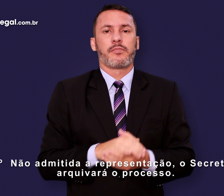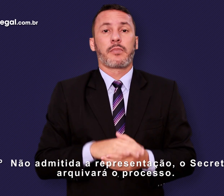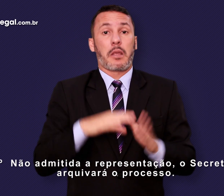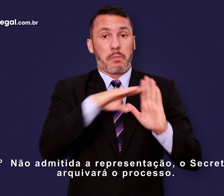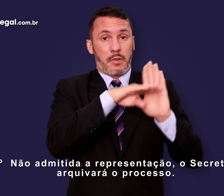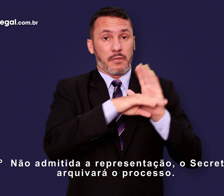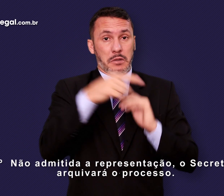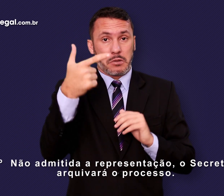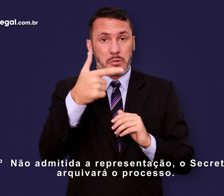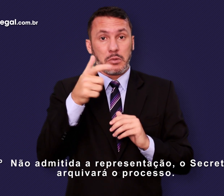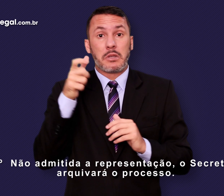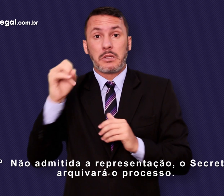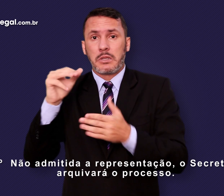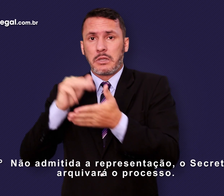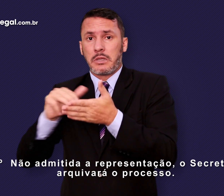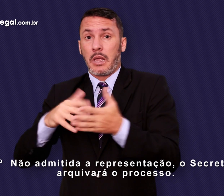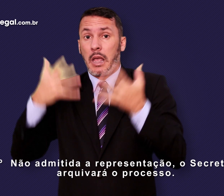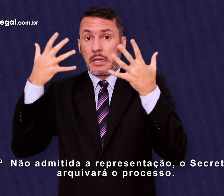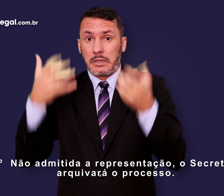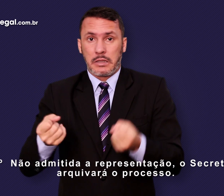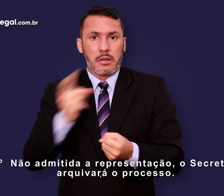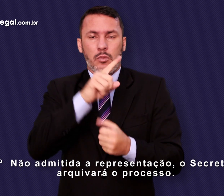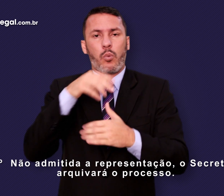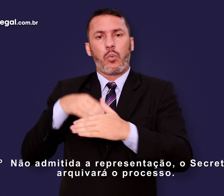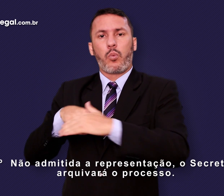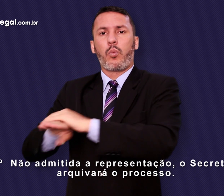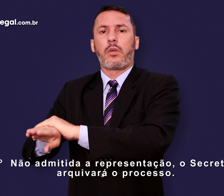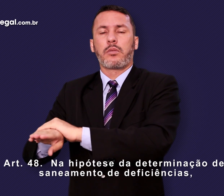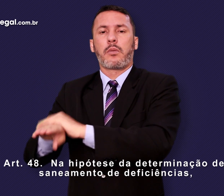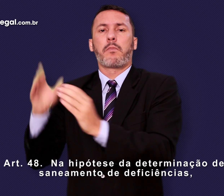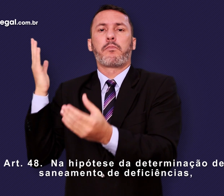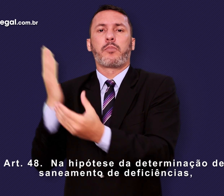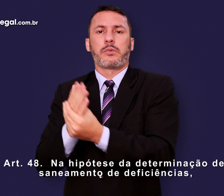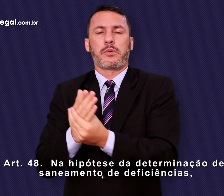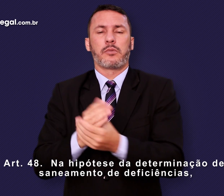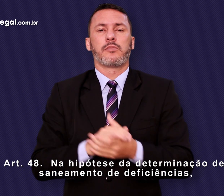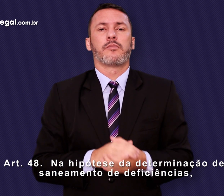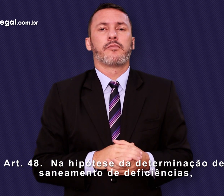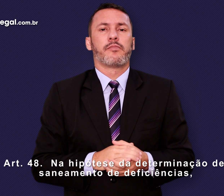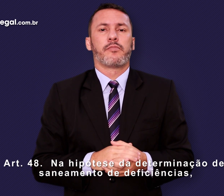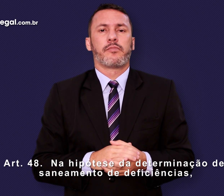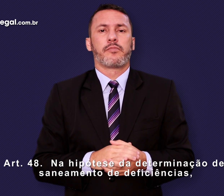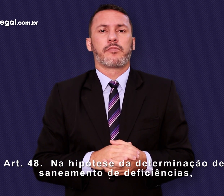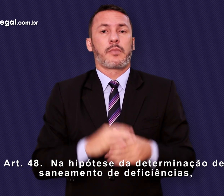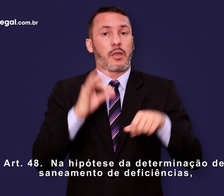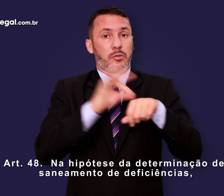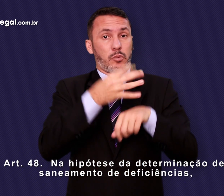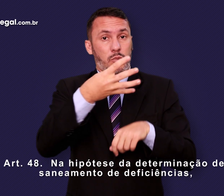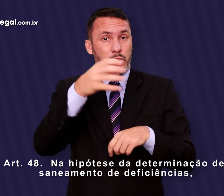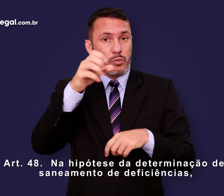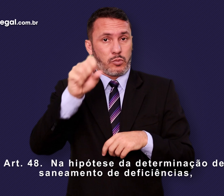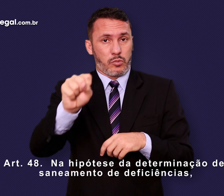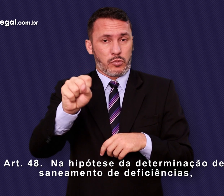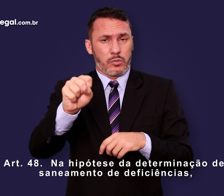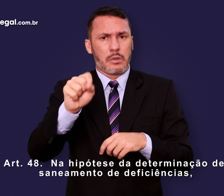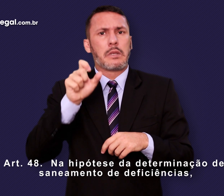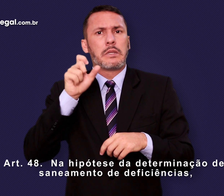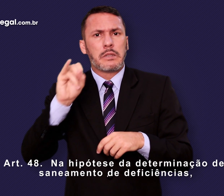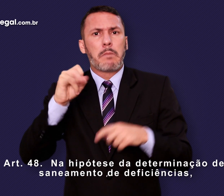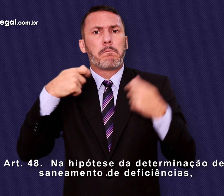representação, o secretário arquivará o processo. Artigo 48. Na hipótese de determinação de saneamento